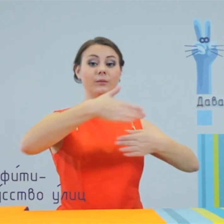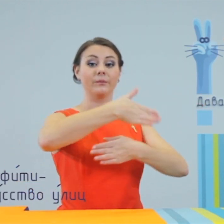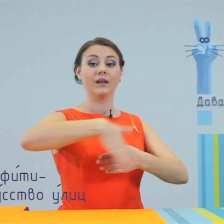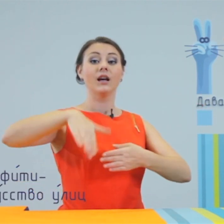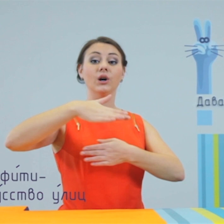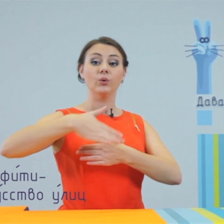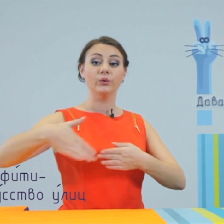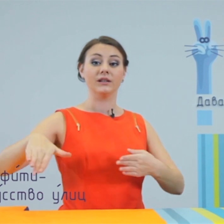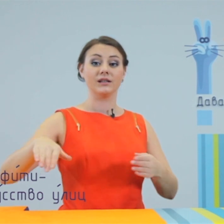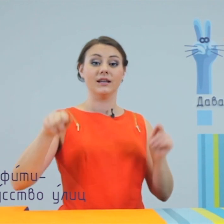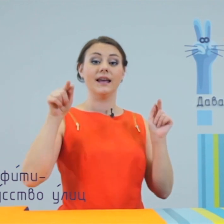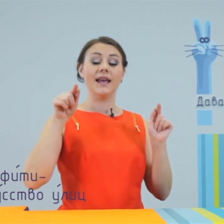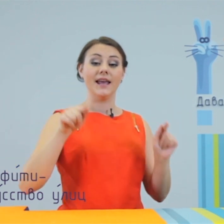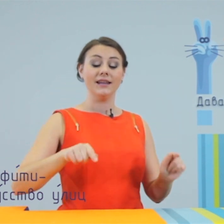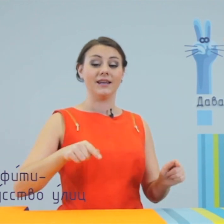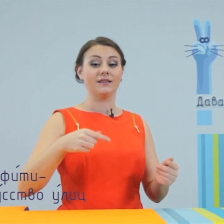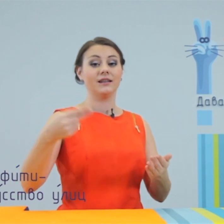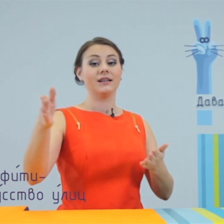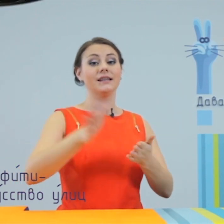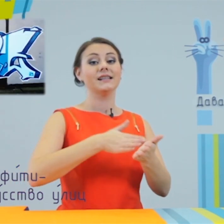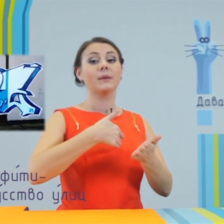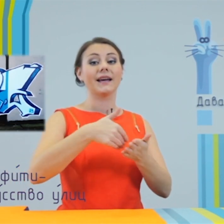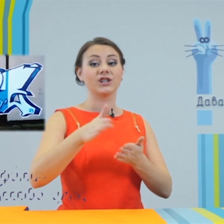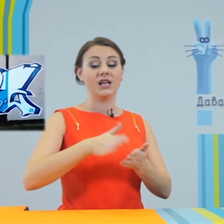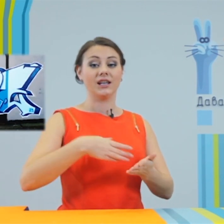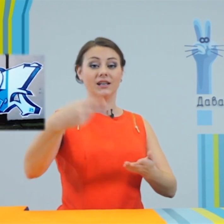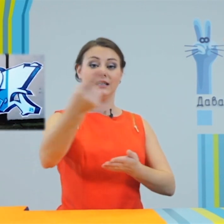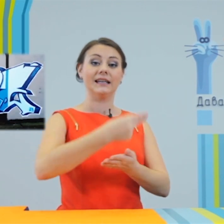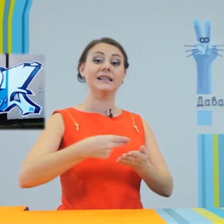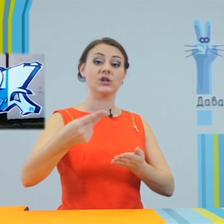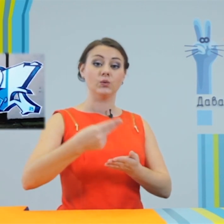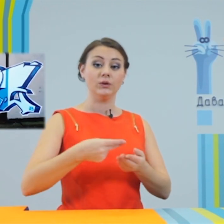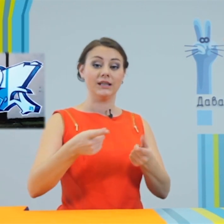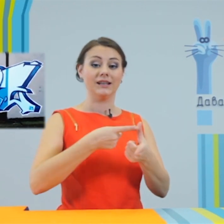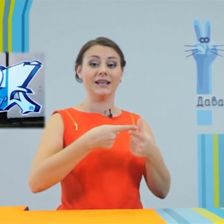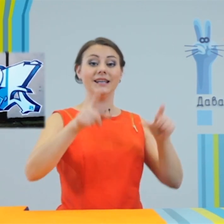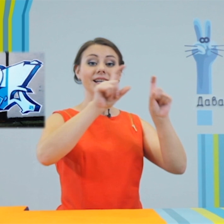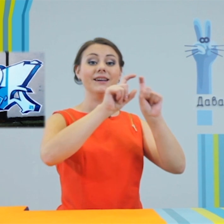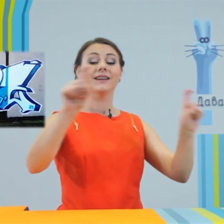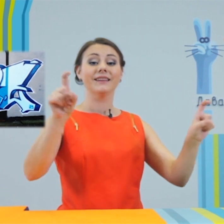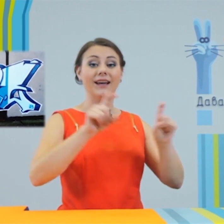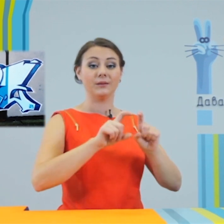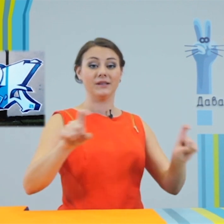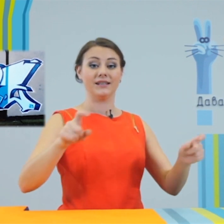улиц. Это изображения, рисунки или надписи,